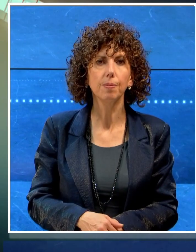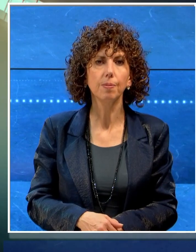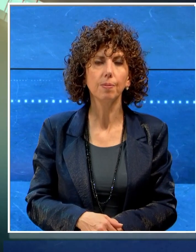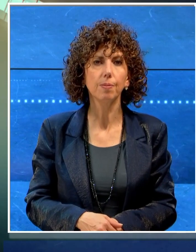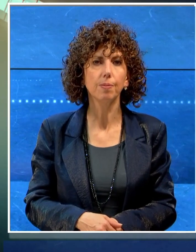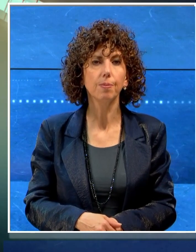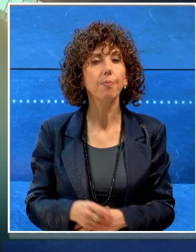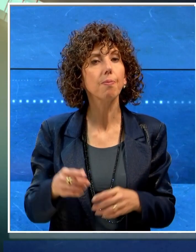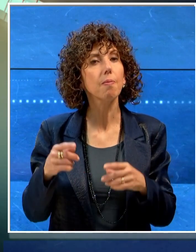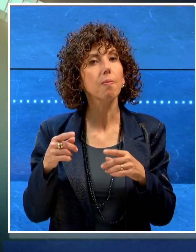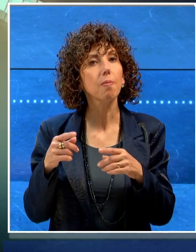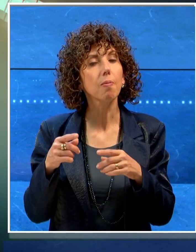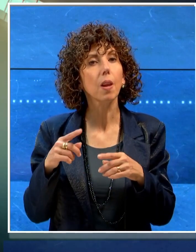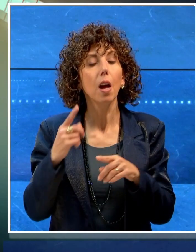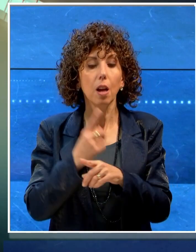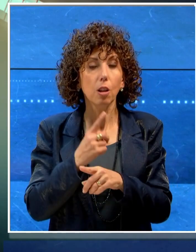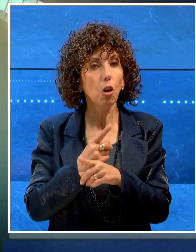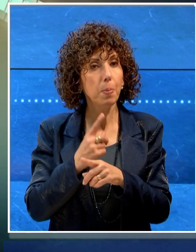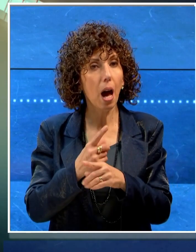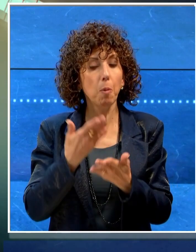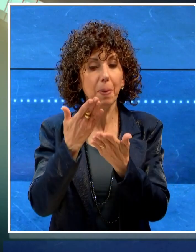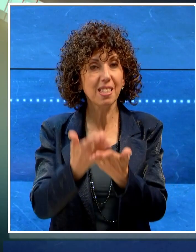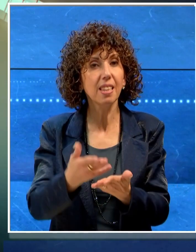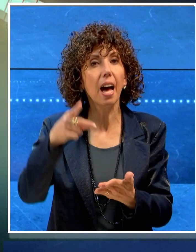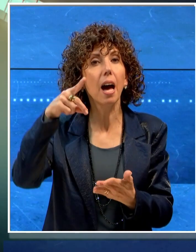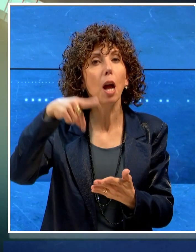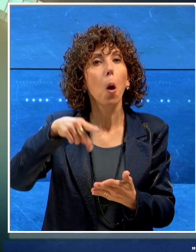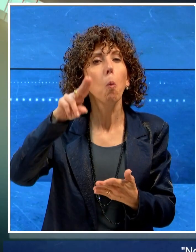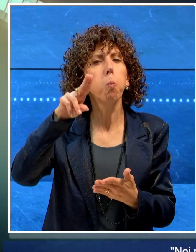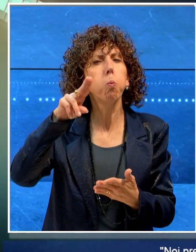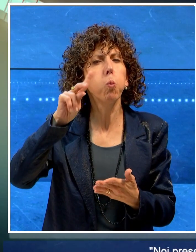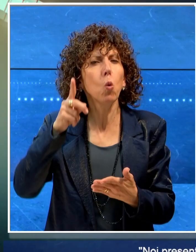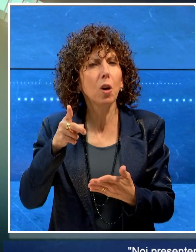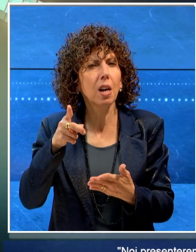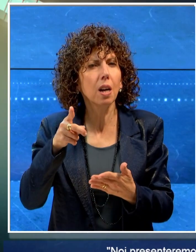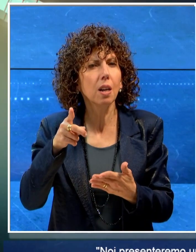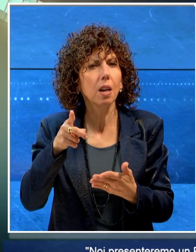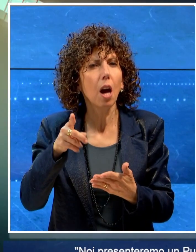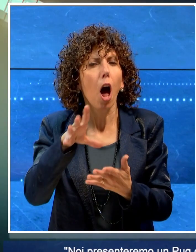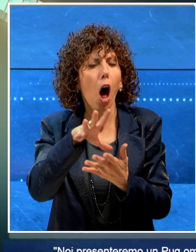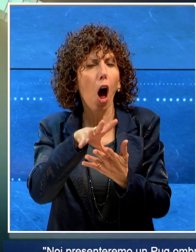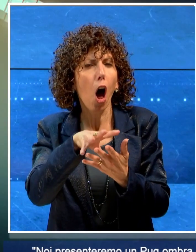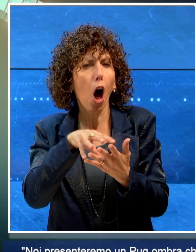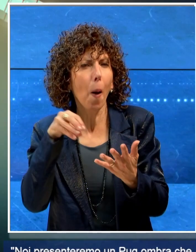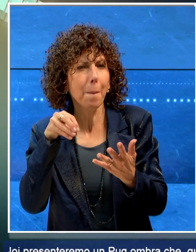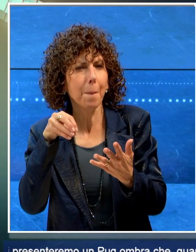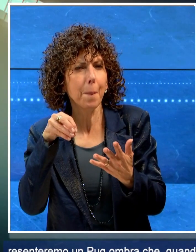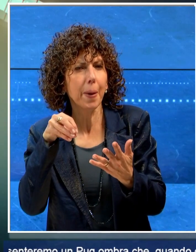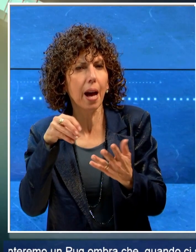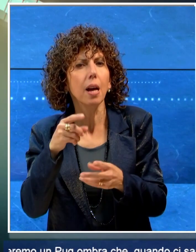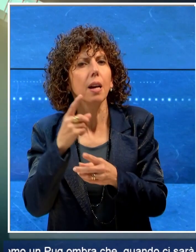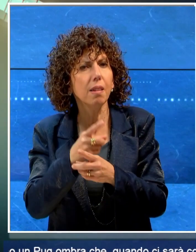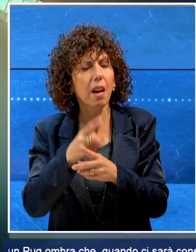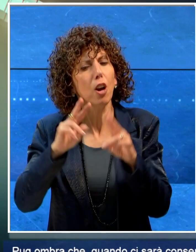Noi presenteremo un Pug Ombra che quando ci sarà consentito migliorerà e completerà quello